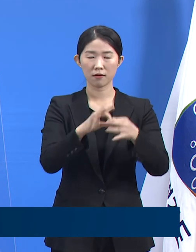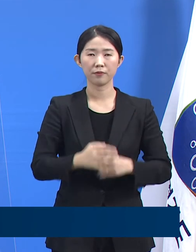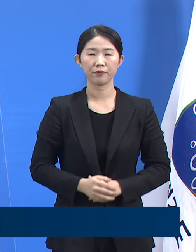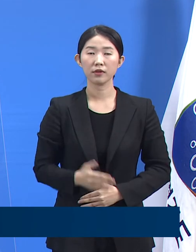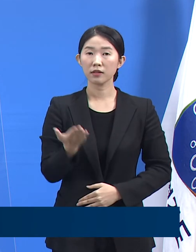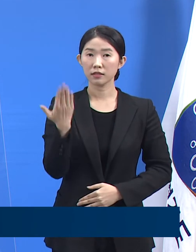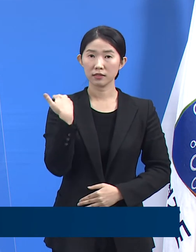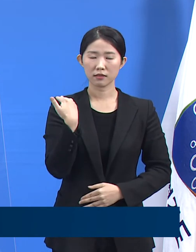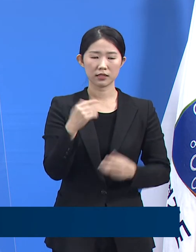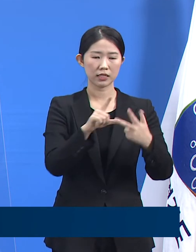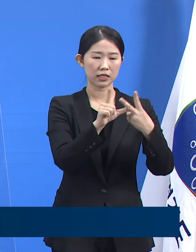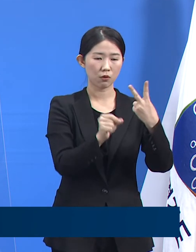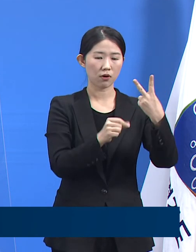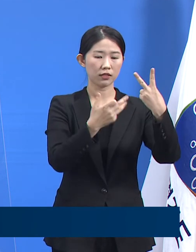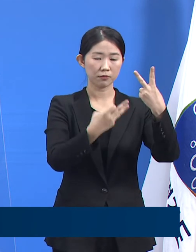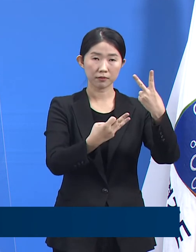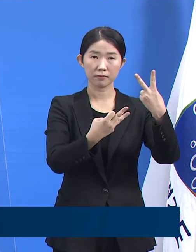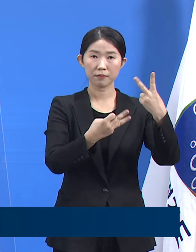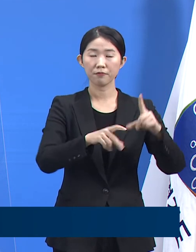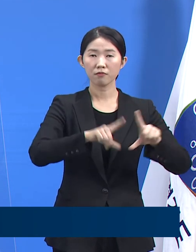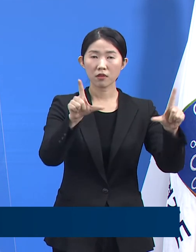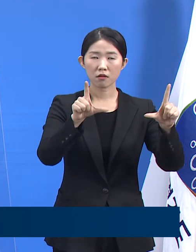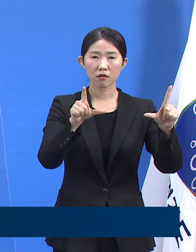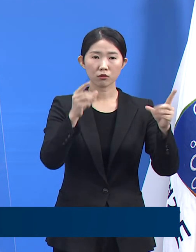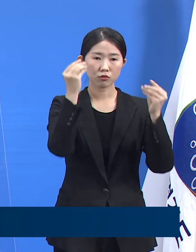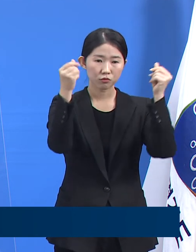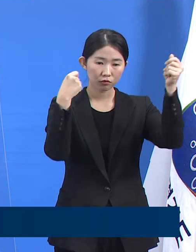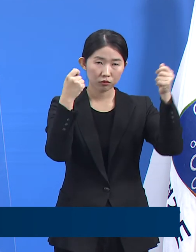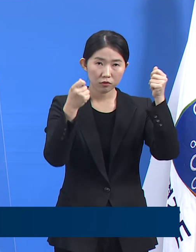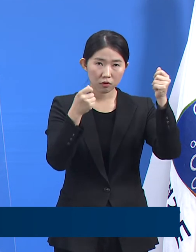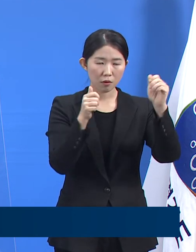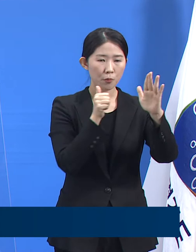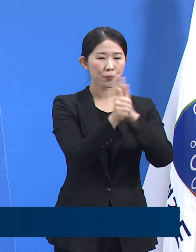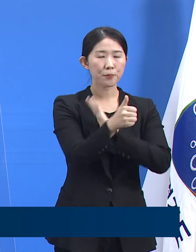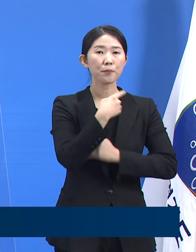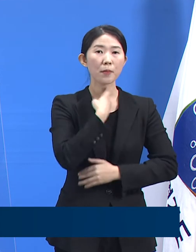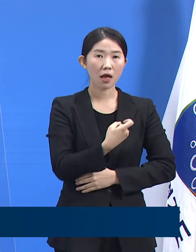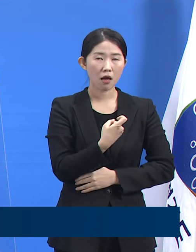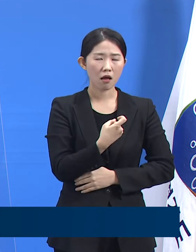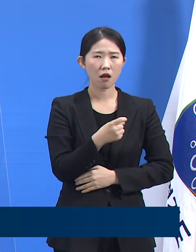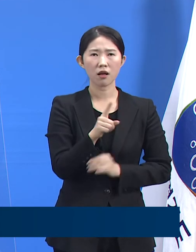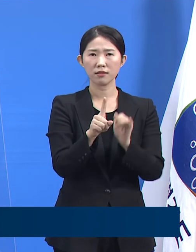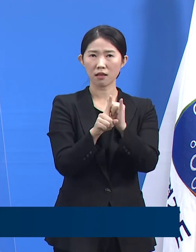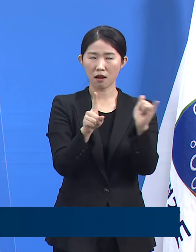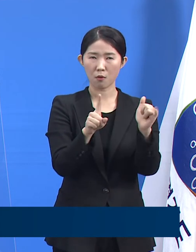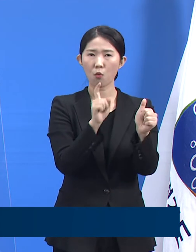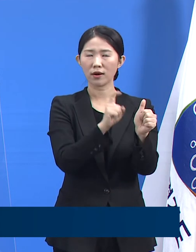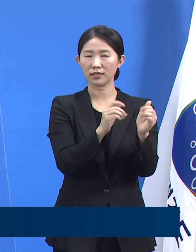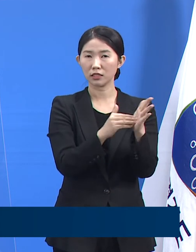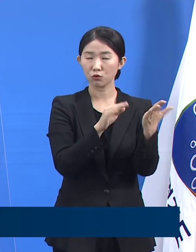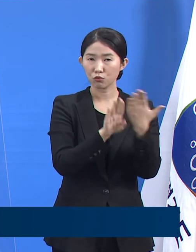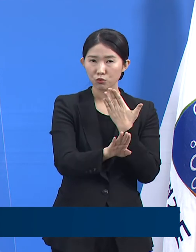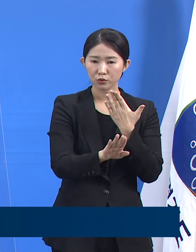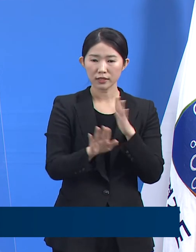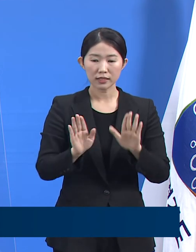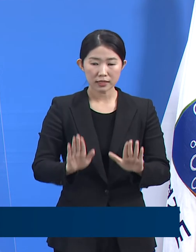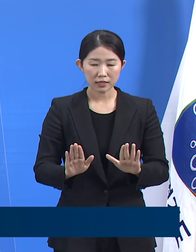13일 무도장 이용자 1명이 최초 확진 판정을 받은 이후 22일까지